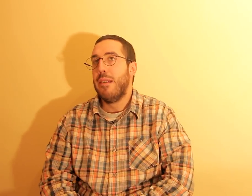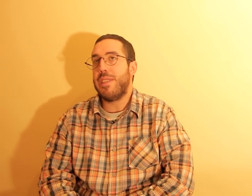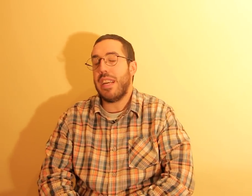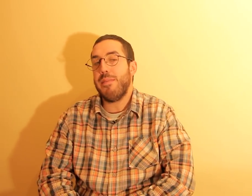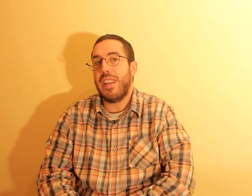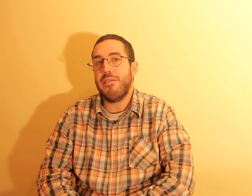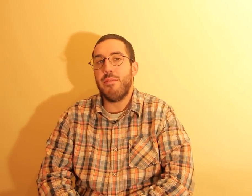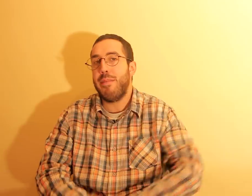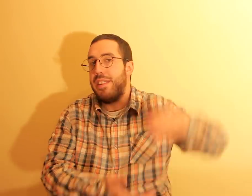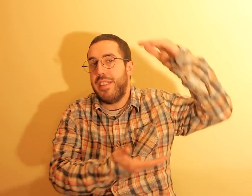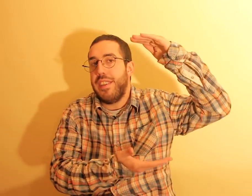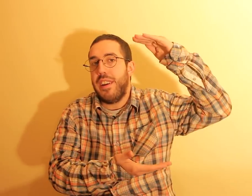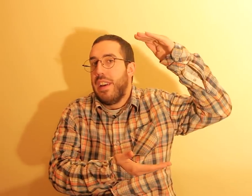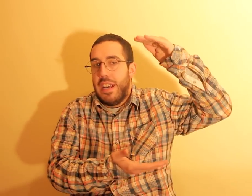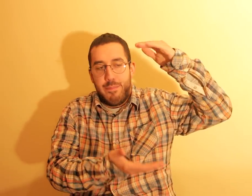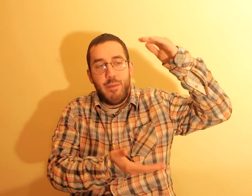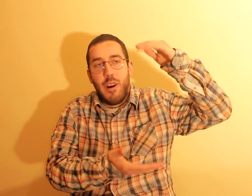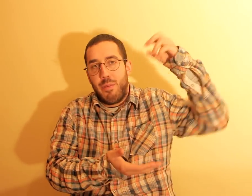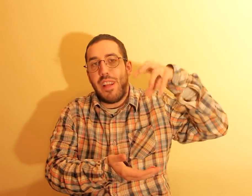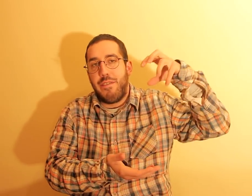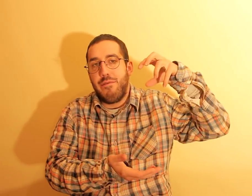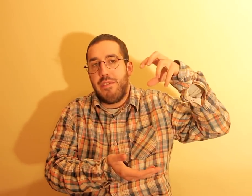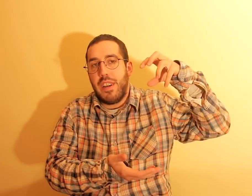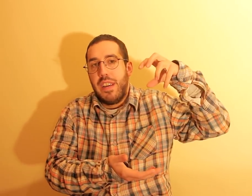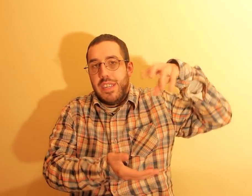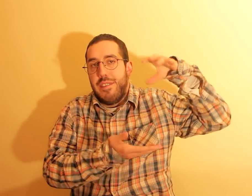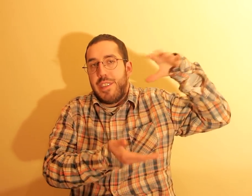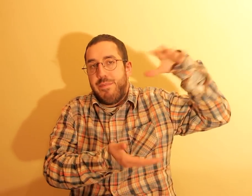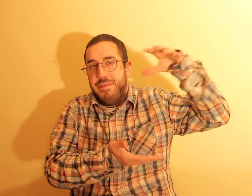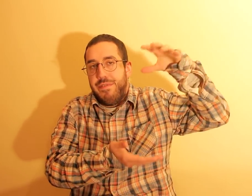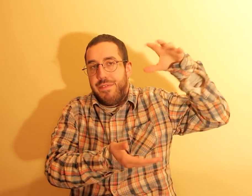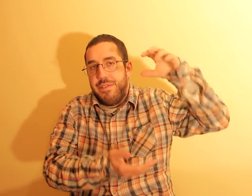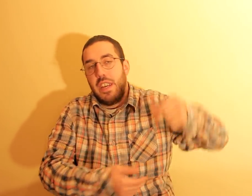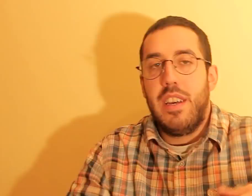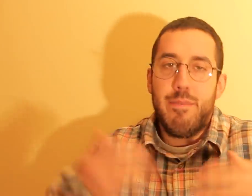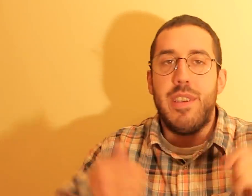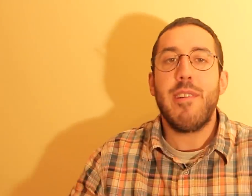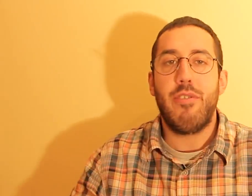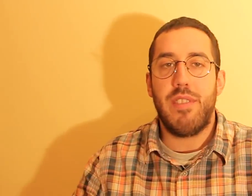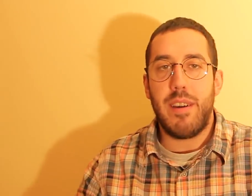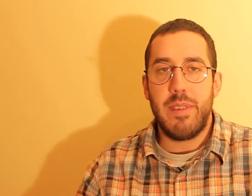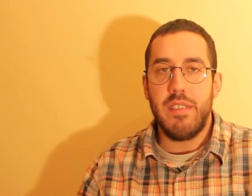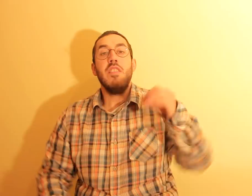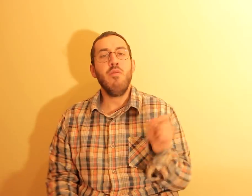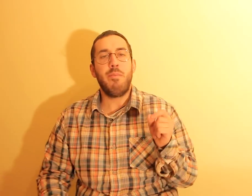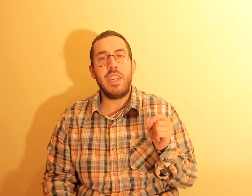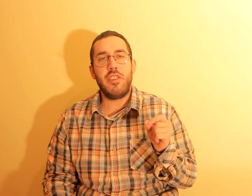precisava estar de uma batadeira para lá fruta, e fazer, para ser mais saudável. Num país